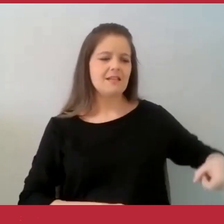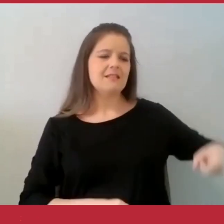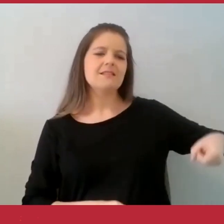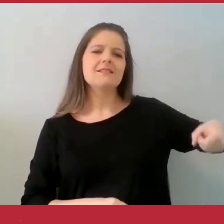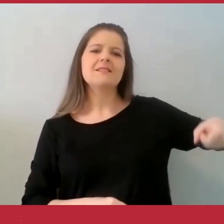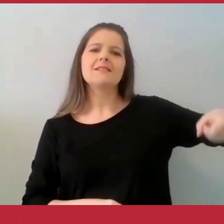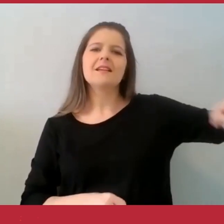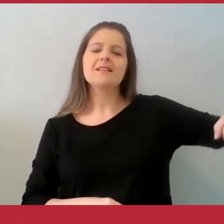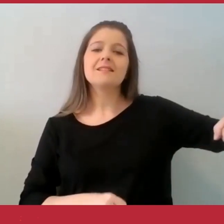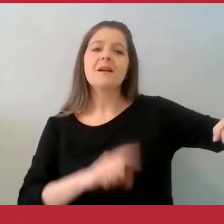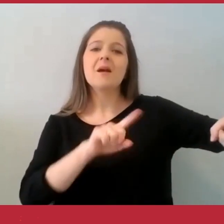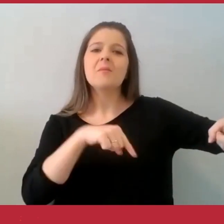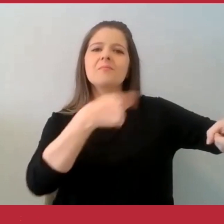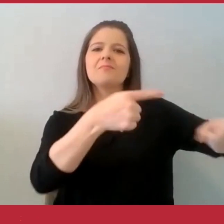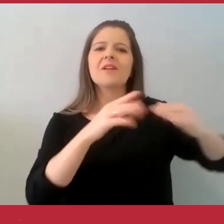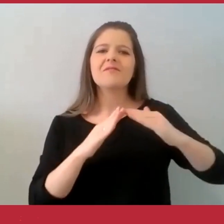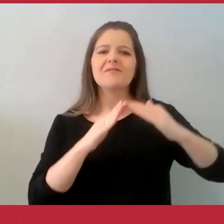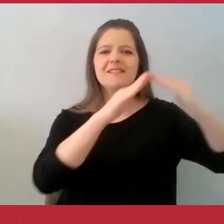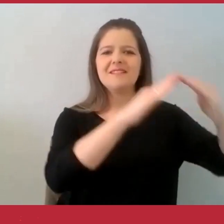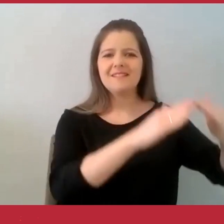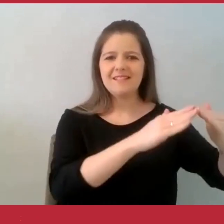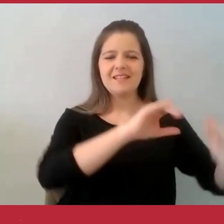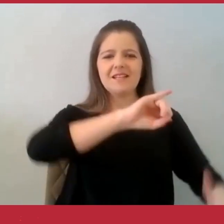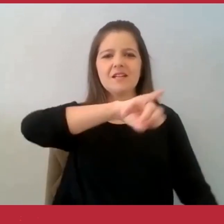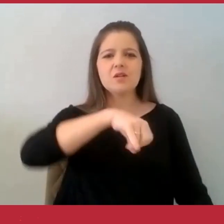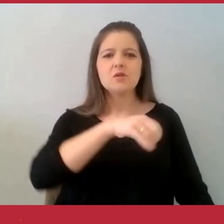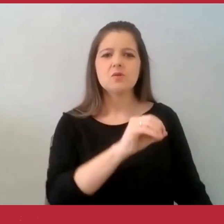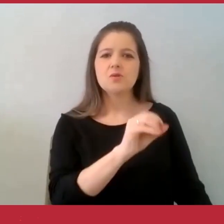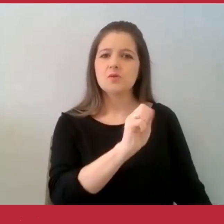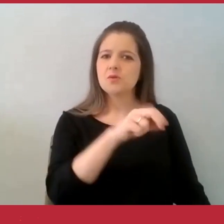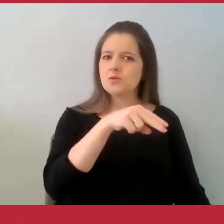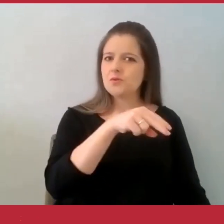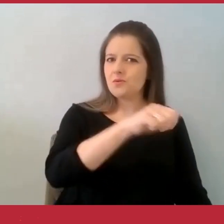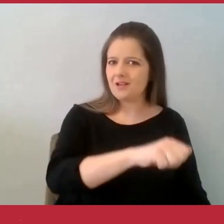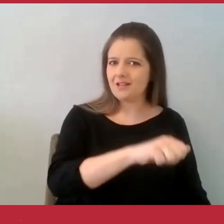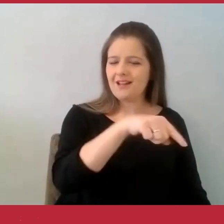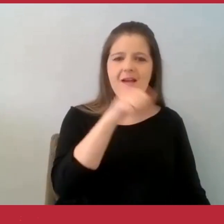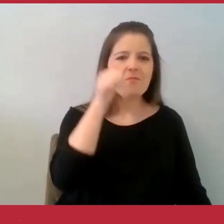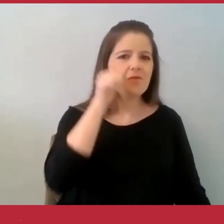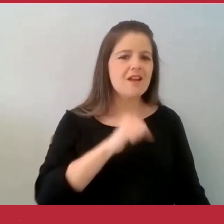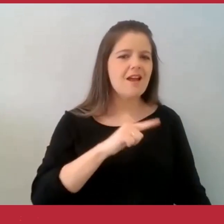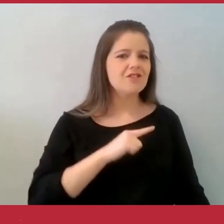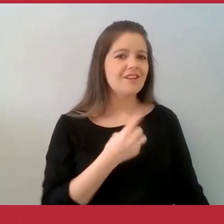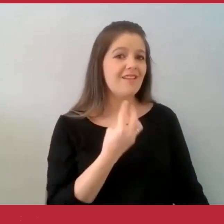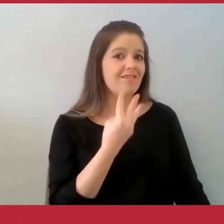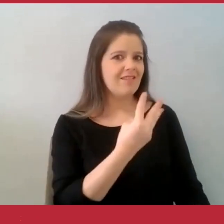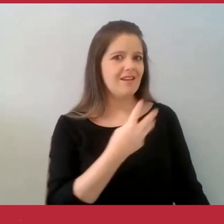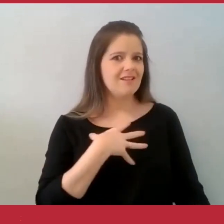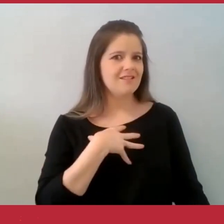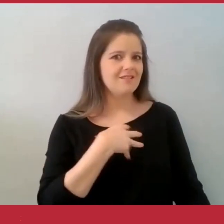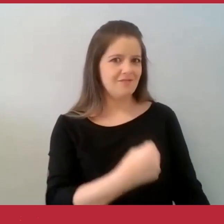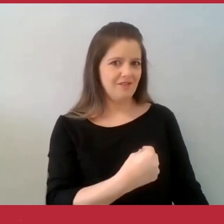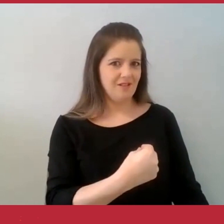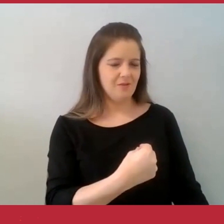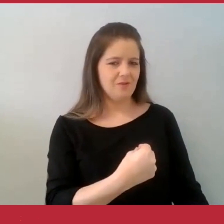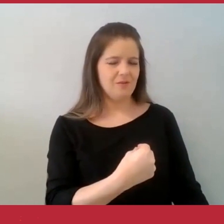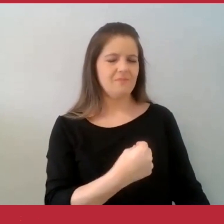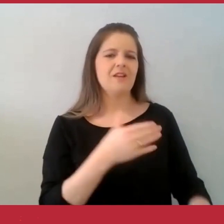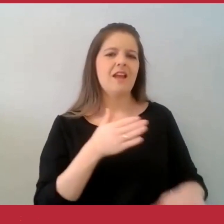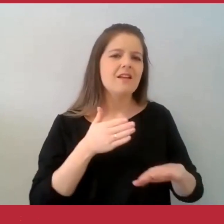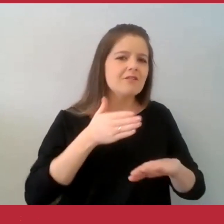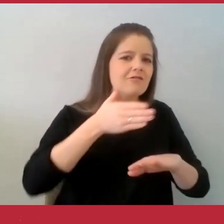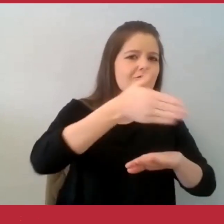a dona Joana, que tinha três filhos. Chegando na casa da dona Joana, ele colocou a